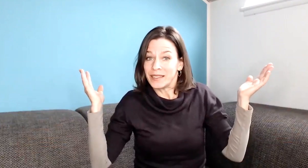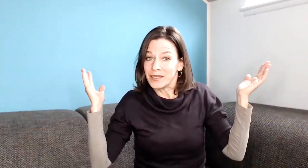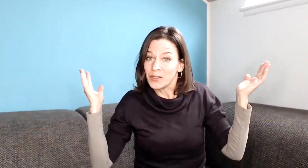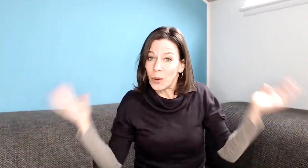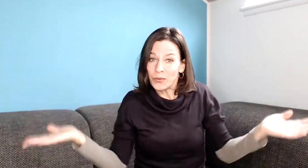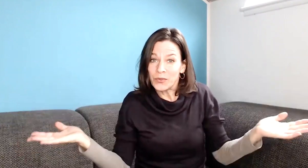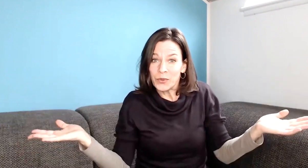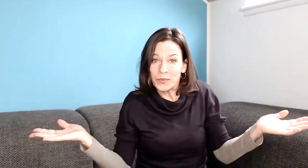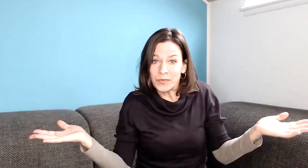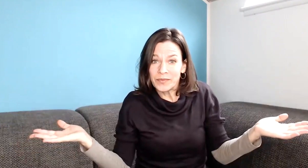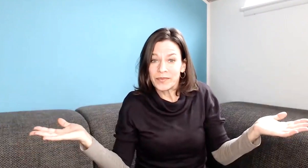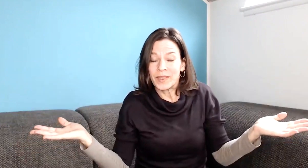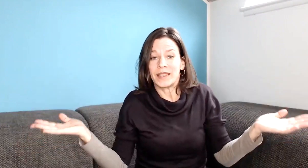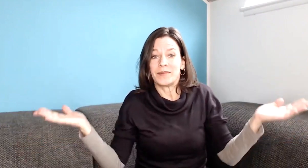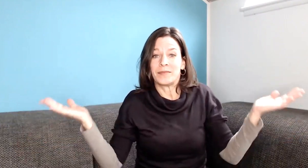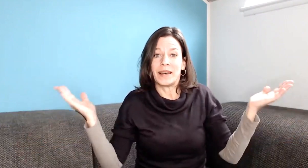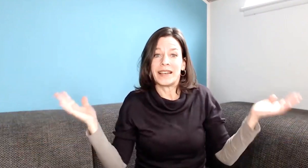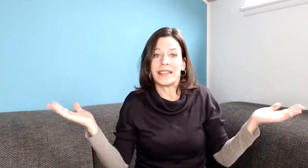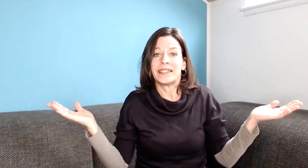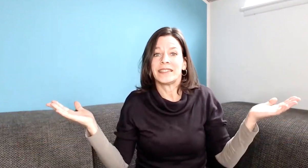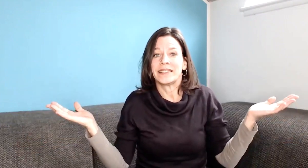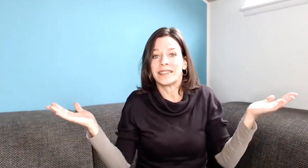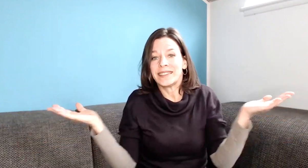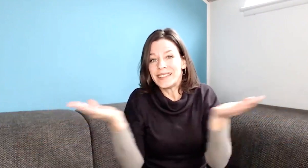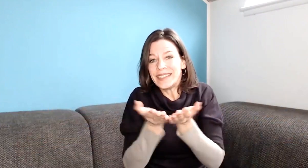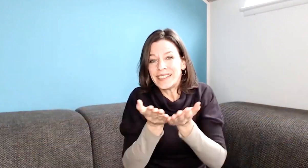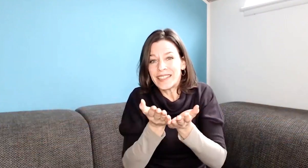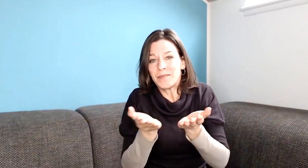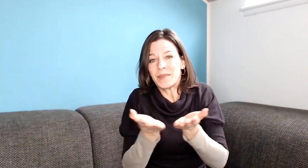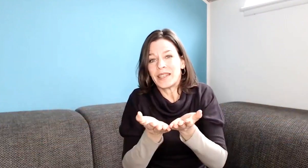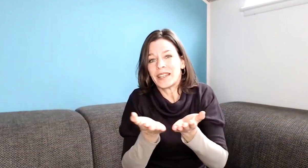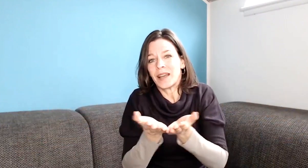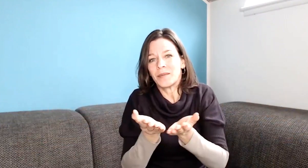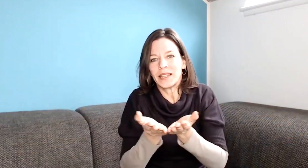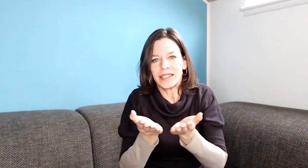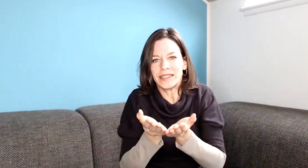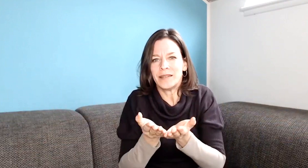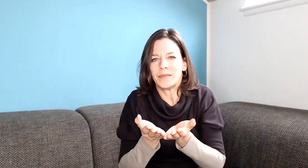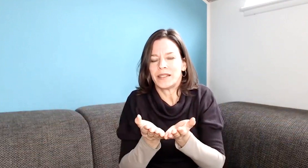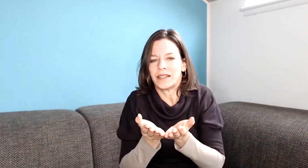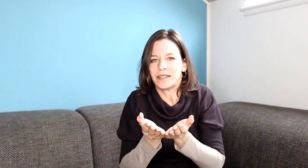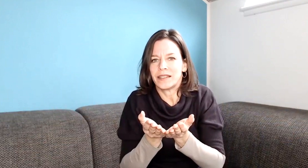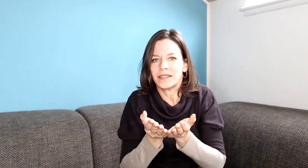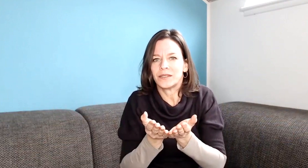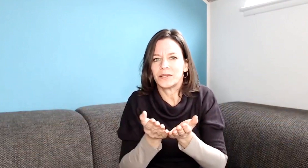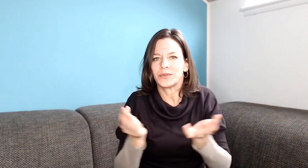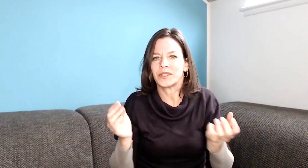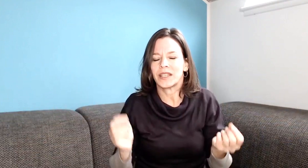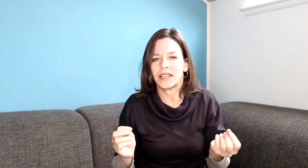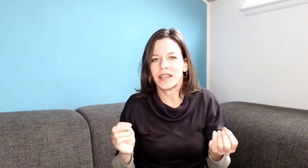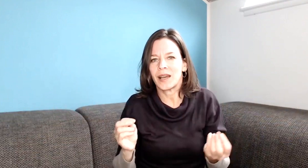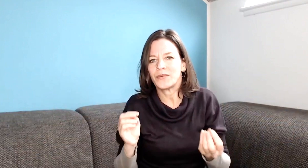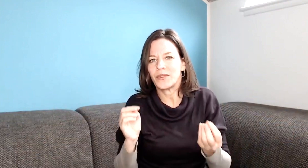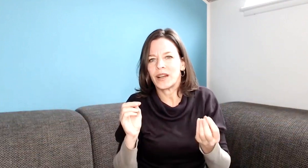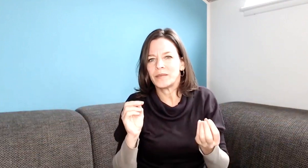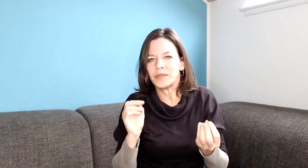Beides Kopftypen, beide liegen ja im Enneagramm gleich nebeneinander und von daher haben vor allem